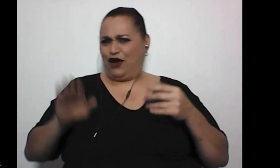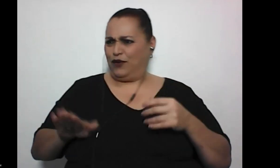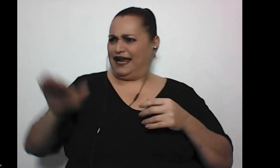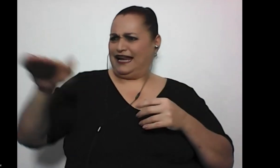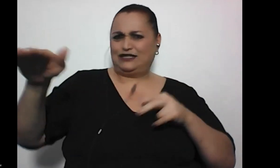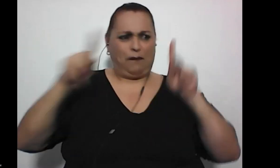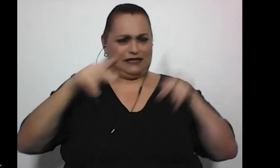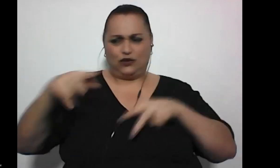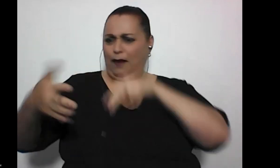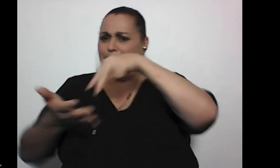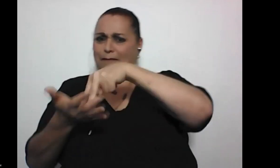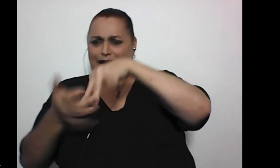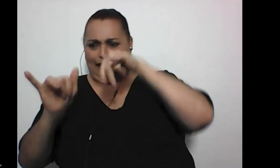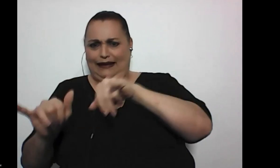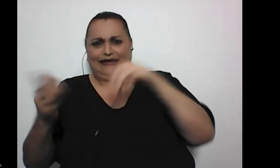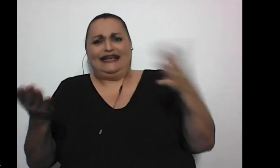la rampa que a la gente le gusta pararse ahí?